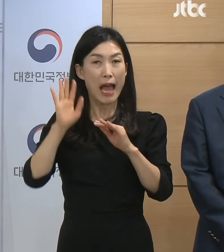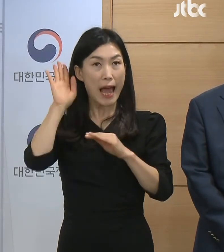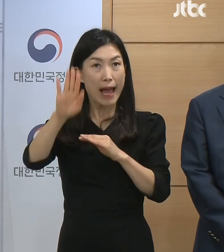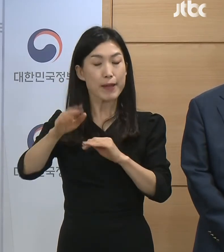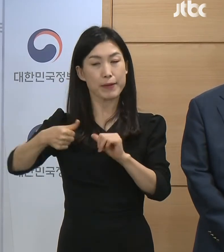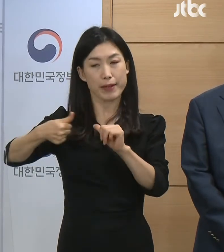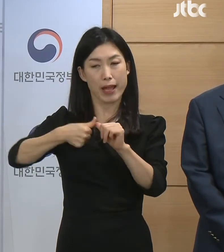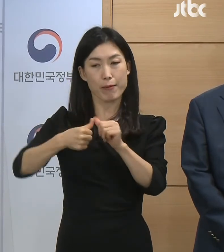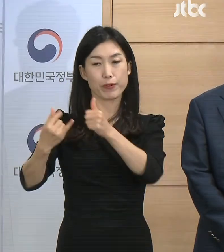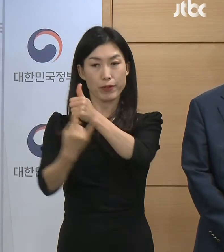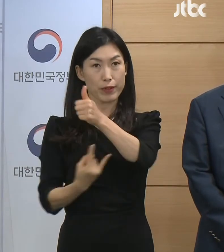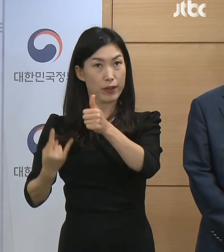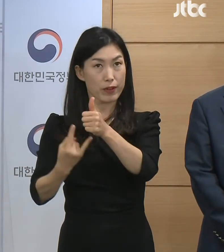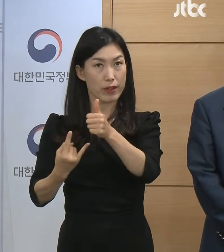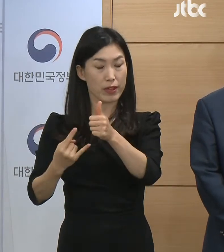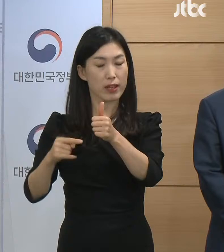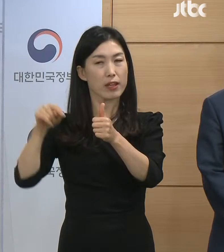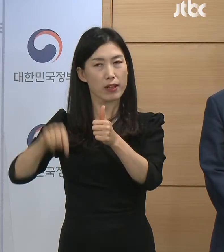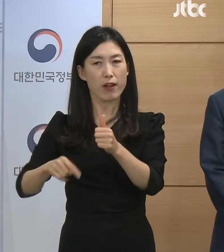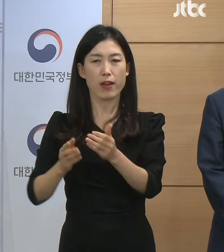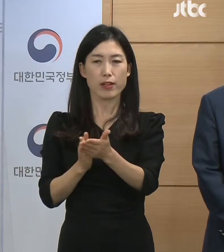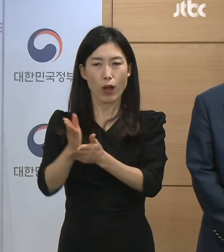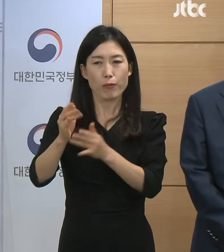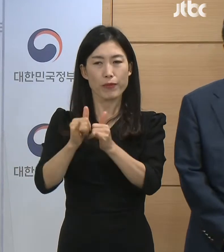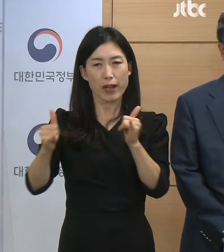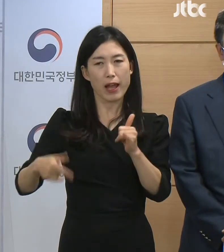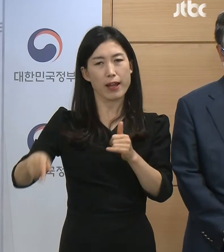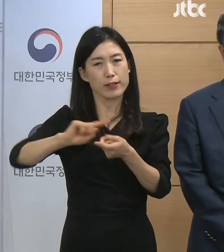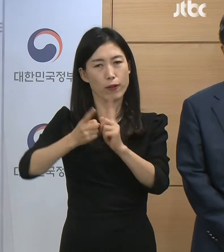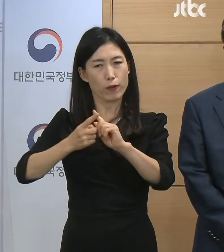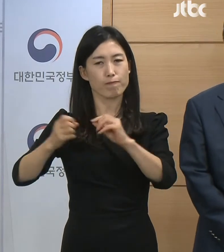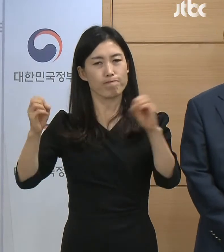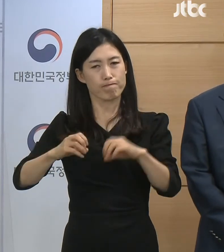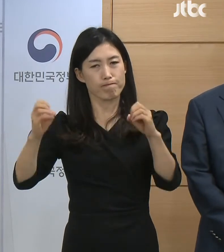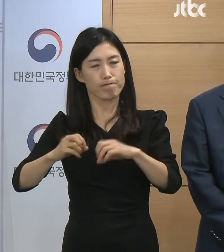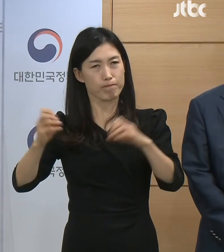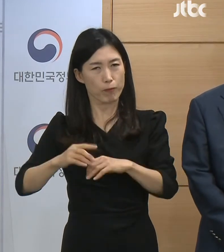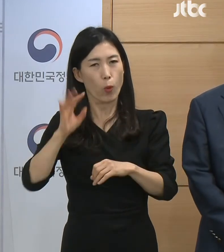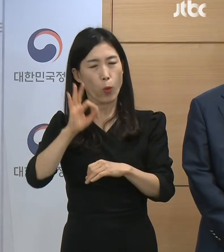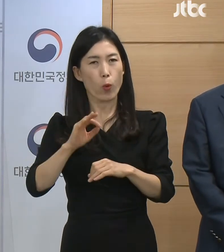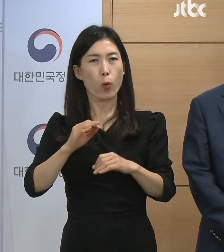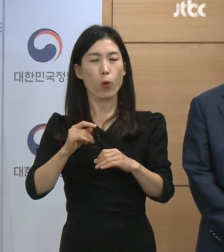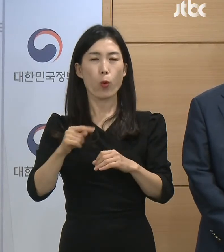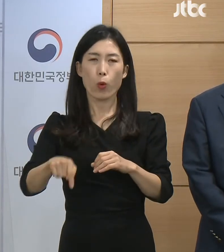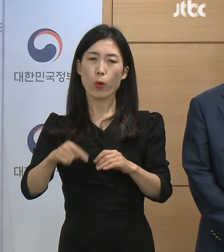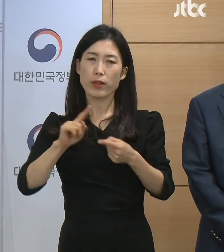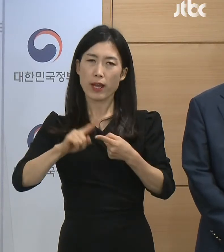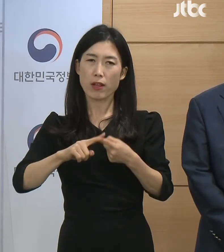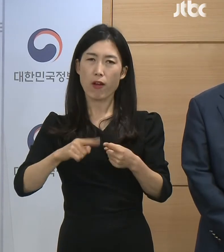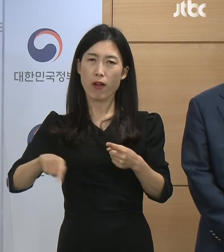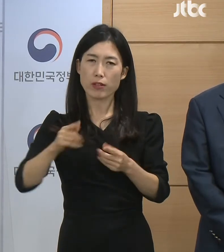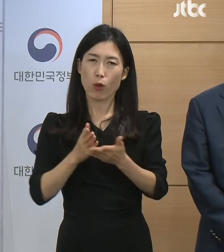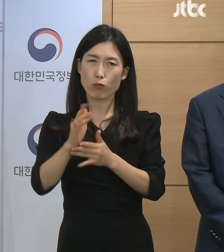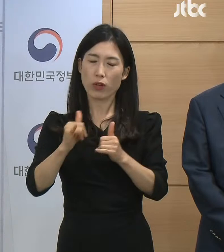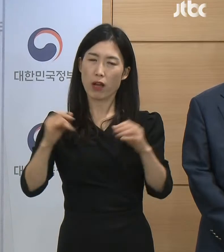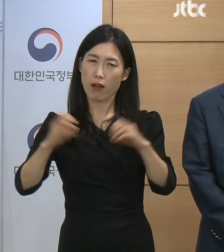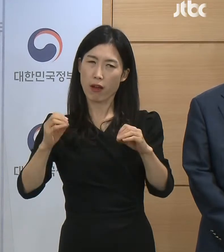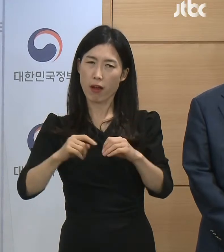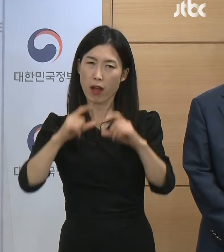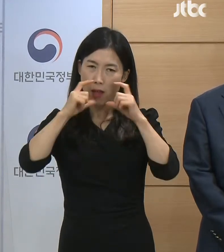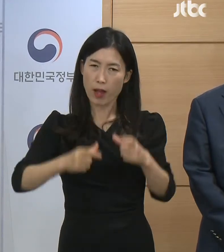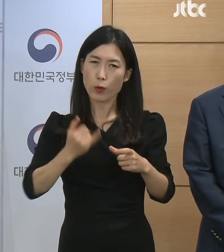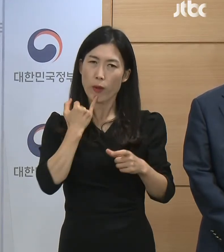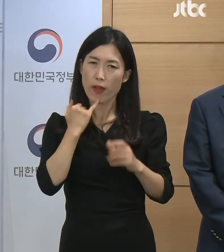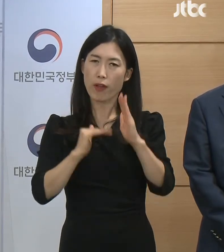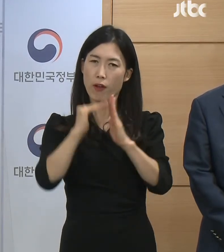등 전문가와 지속적으로 논의하고 이해관계자 등 의견 수렴을 거치겠습니다.